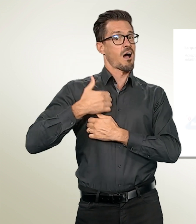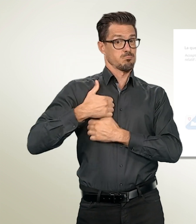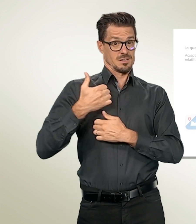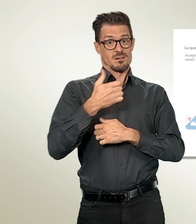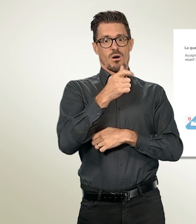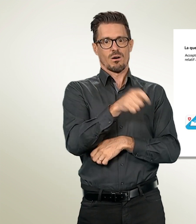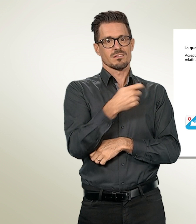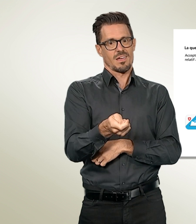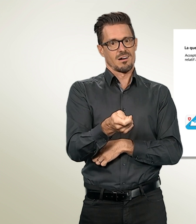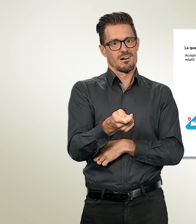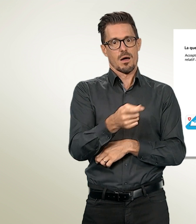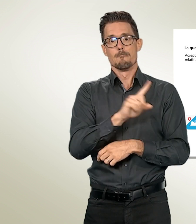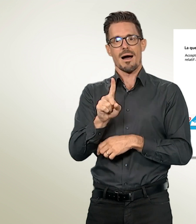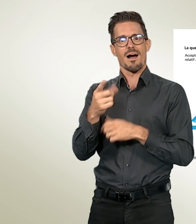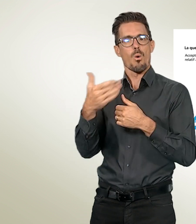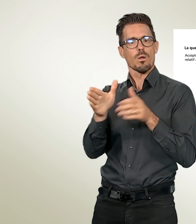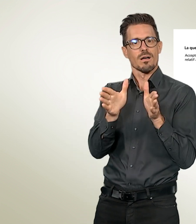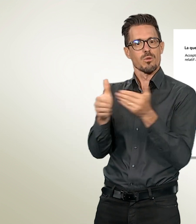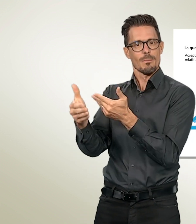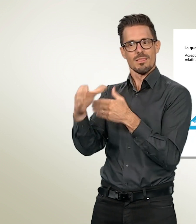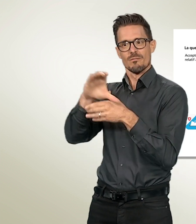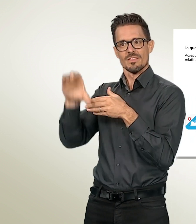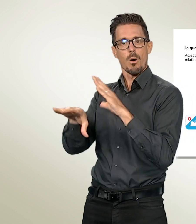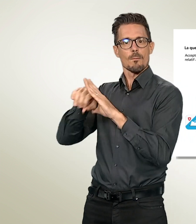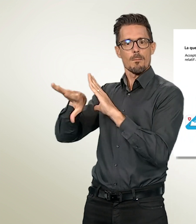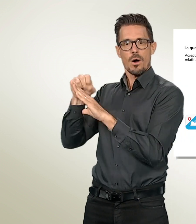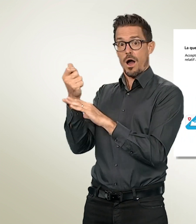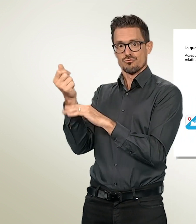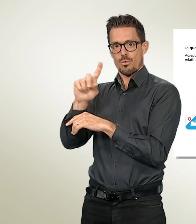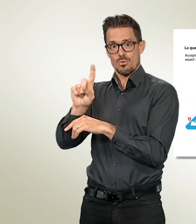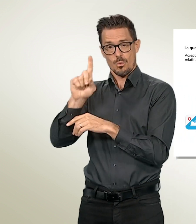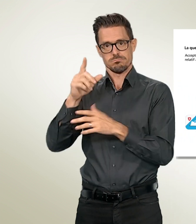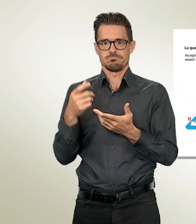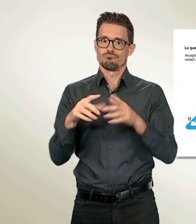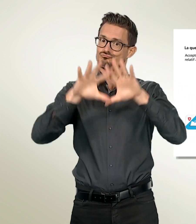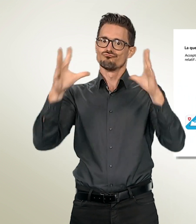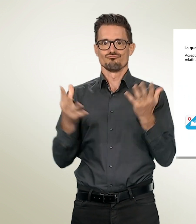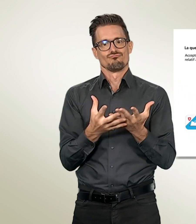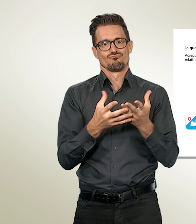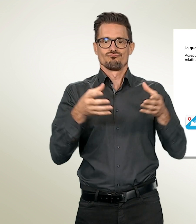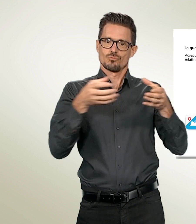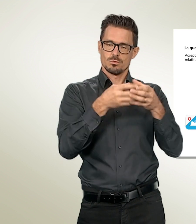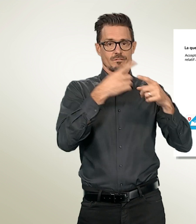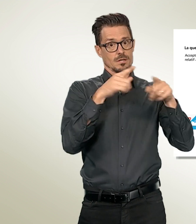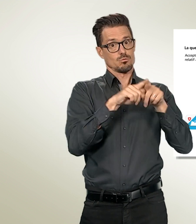ces raisons, le Conseil fédéral et le Parlement vous recommandent de dire oui à l'acquisition de nouveaux avions de combat.